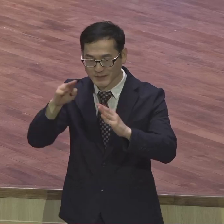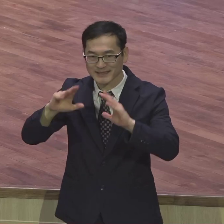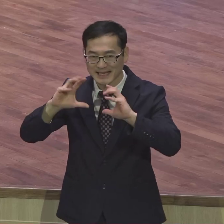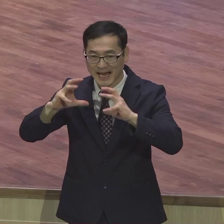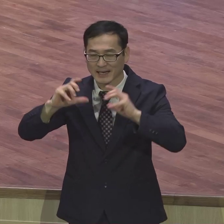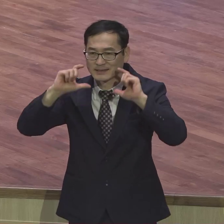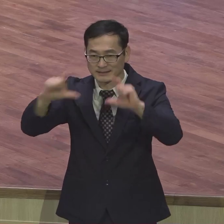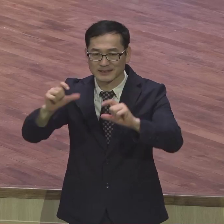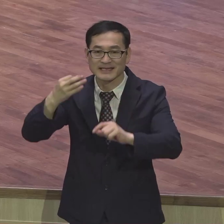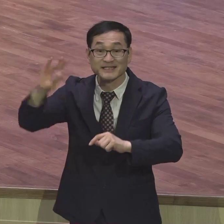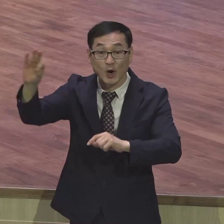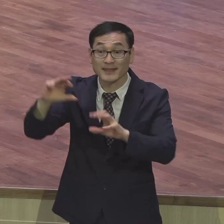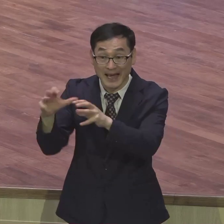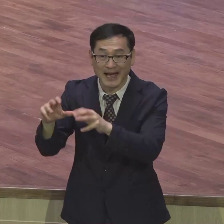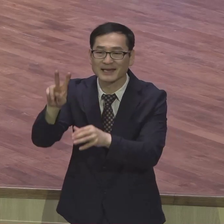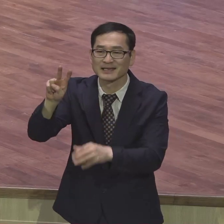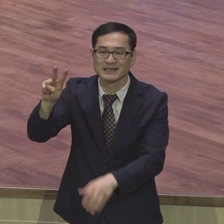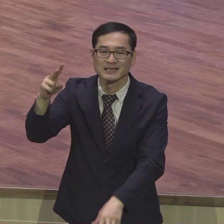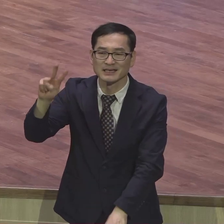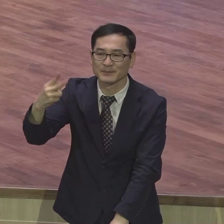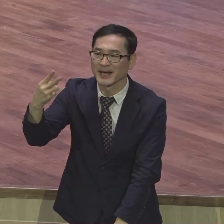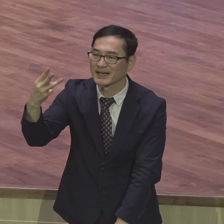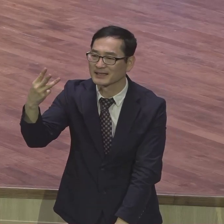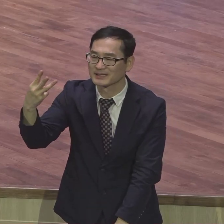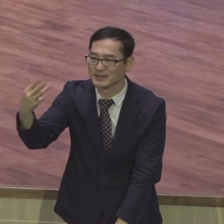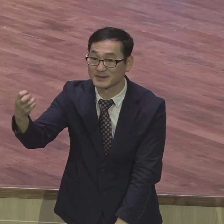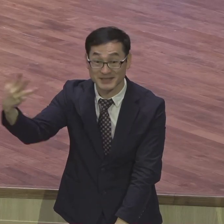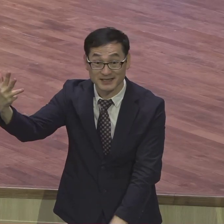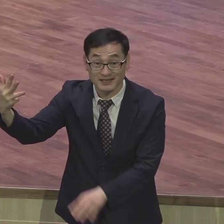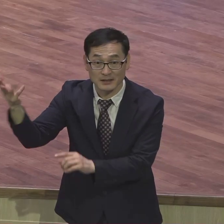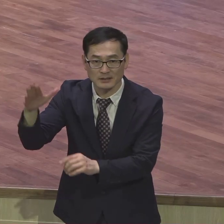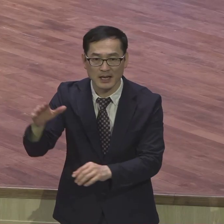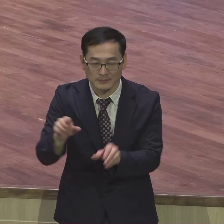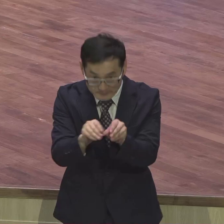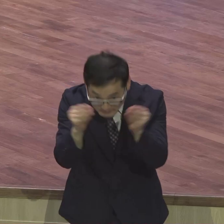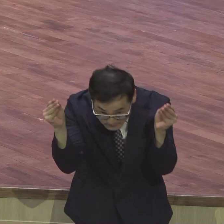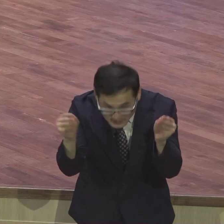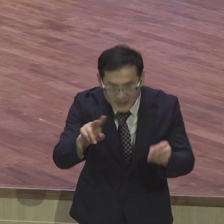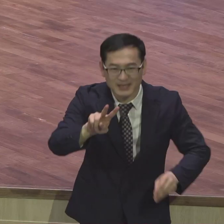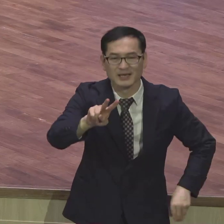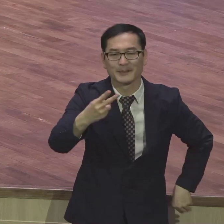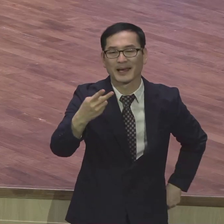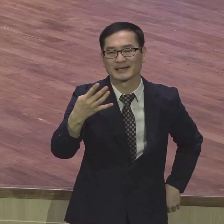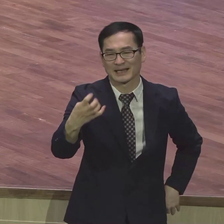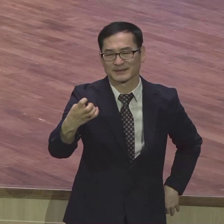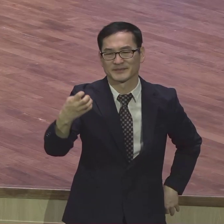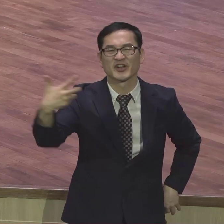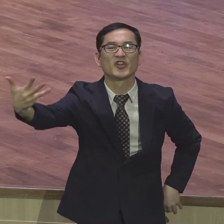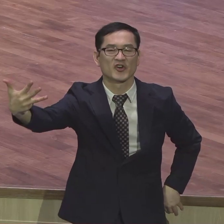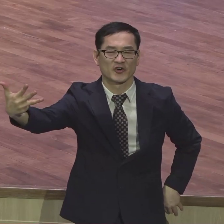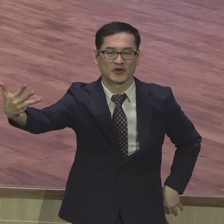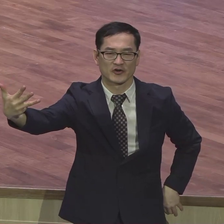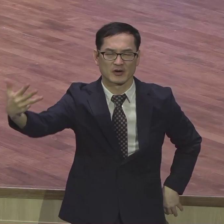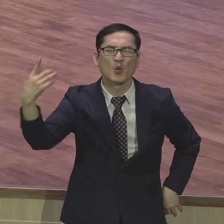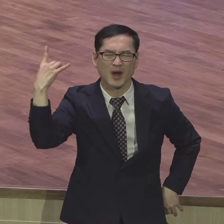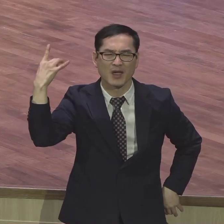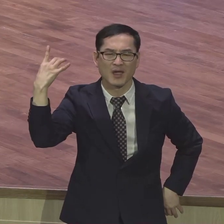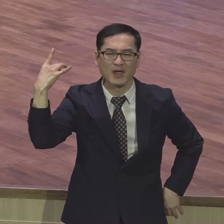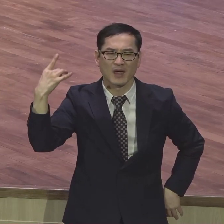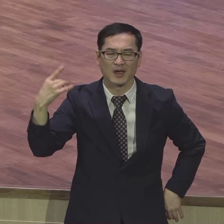숫자고 실제적으로는 248개래요 그 갔던 로닝커니헴이 간 그 나라들을 다 지구촌에